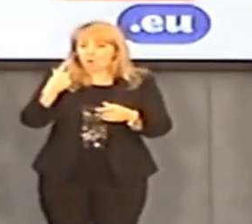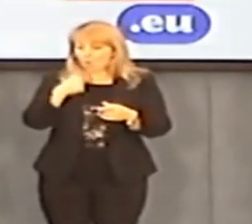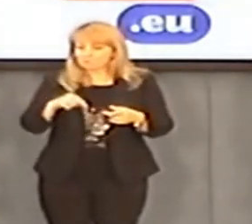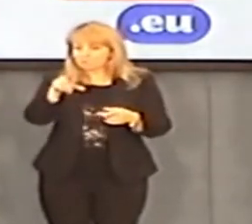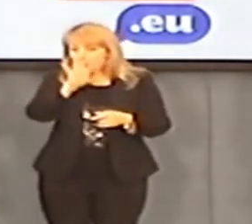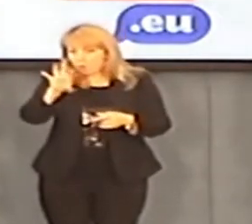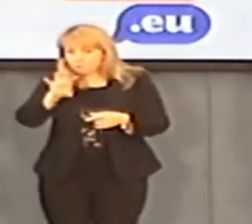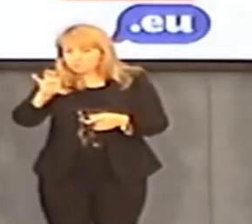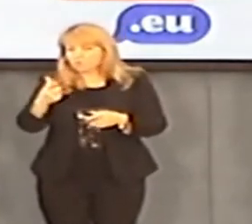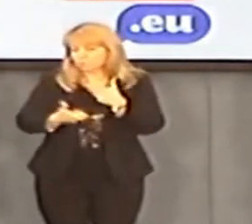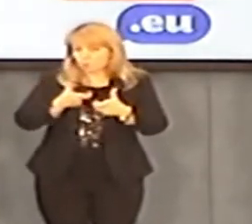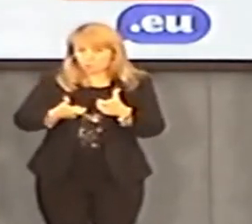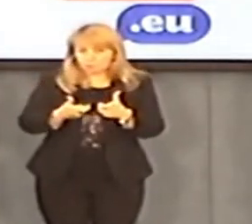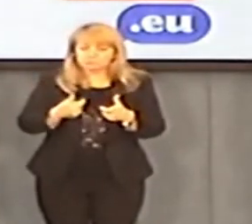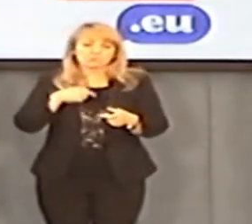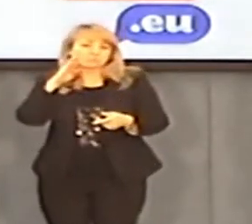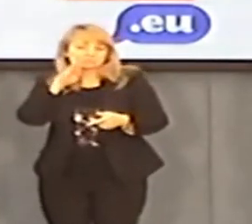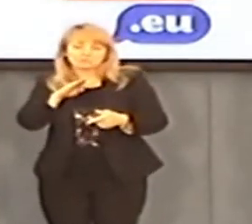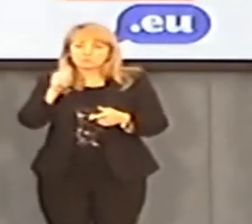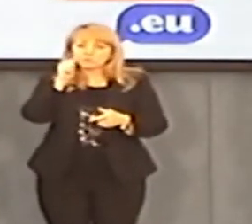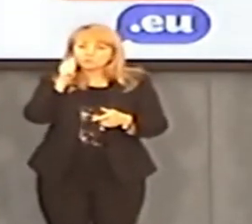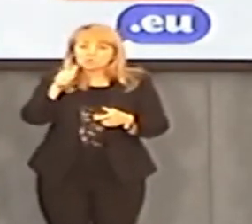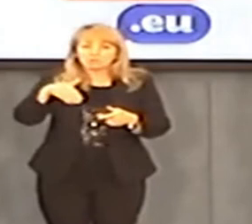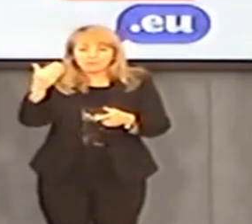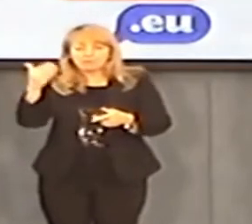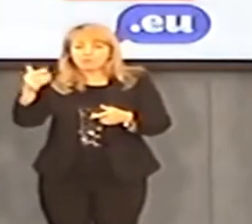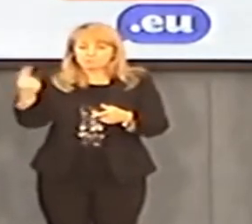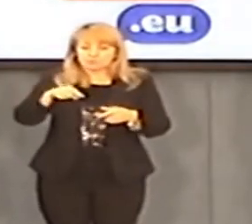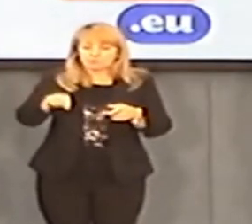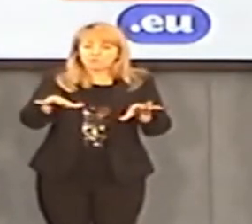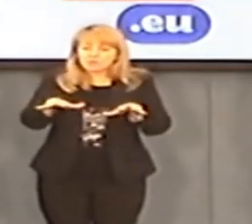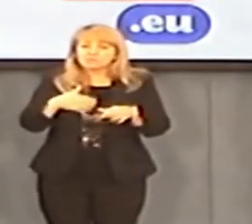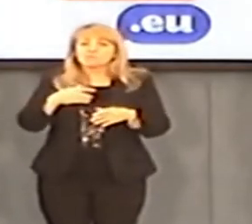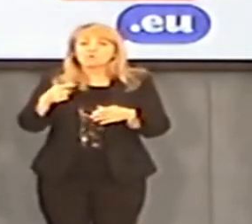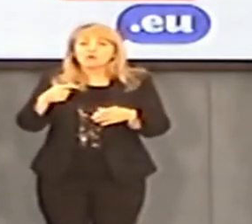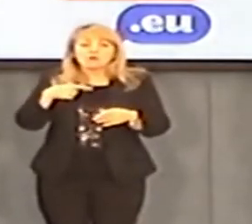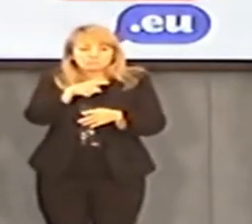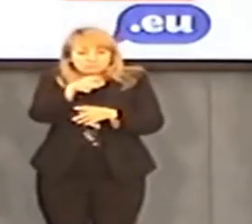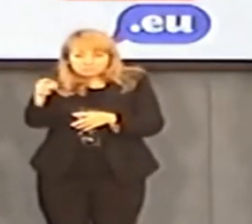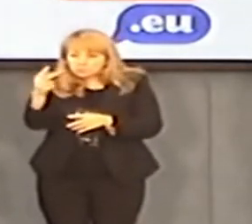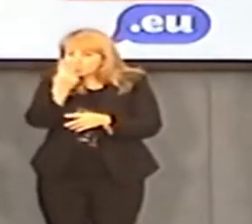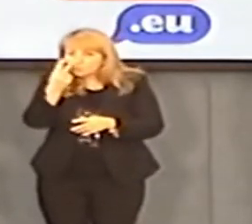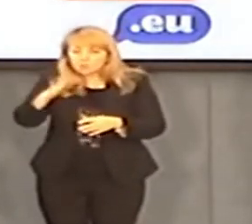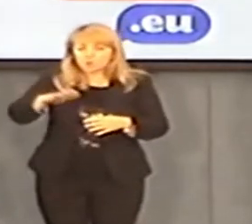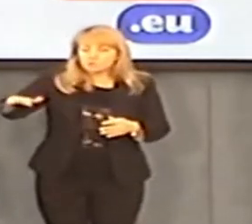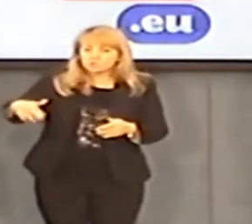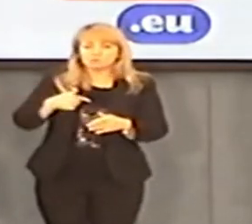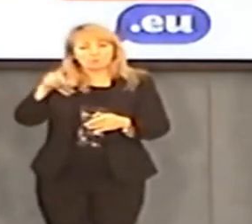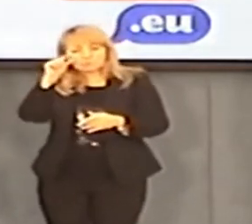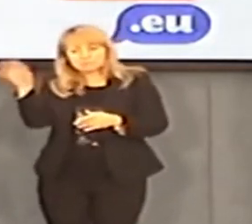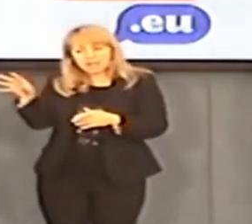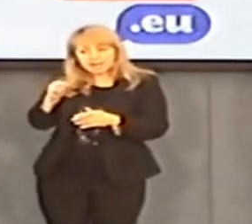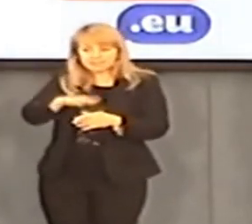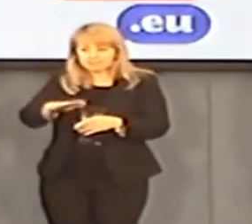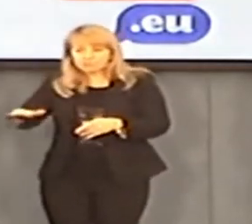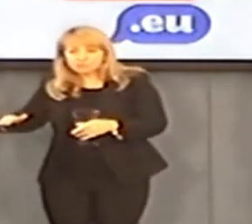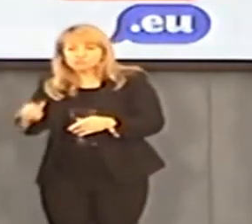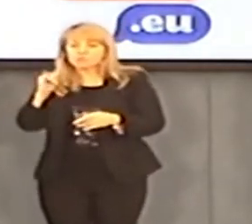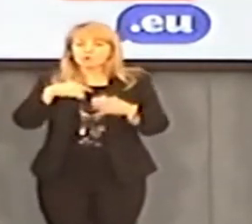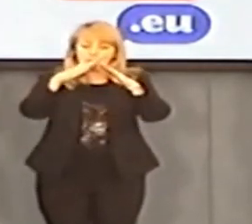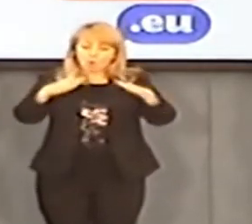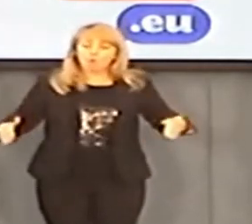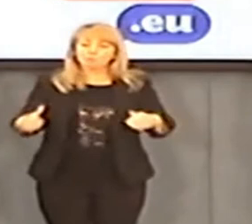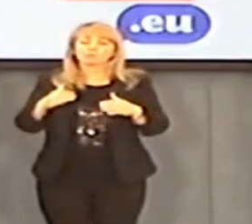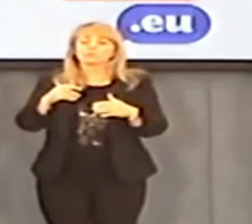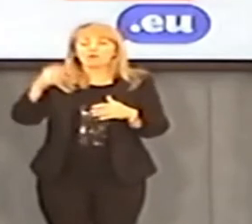Codziennie zjawiał się o tych samych porach w okolicy pomnika Fraja Antona i polował na dzieci. Sypiał też z